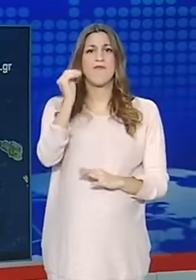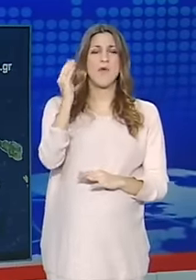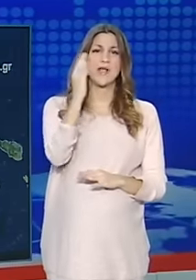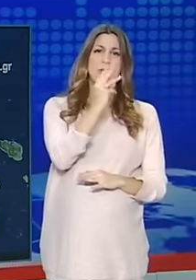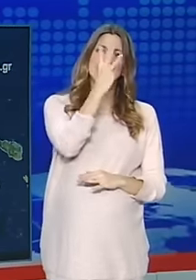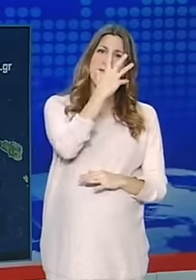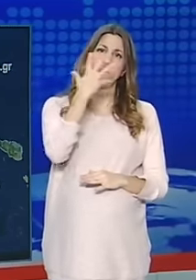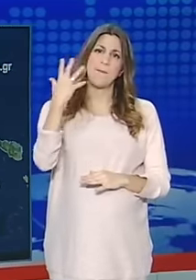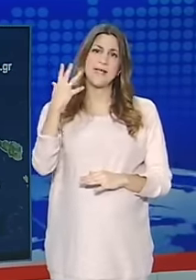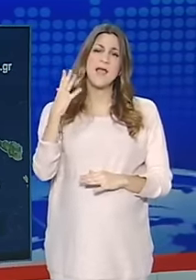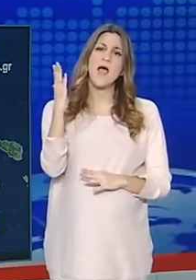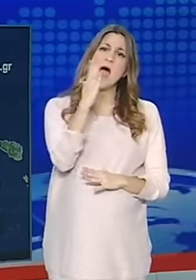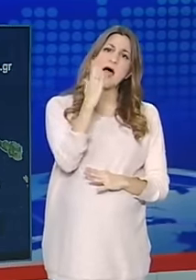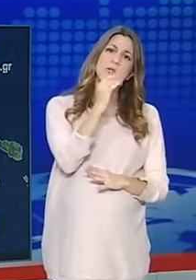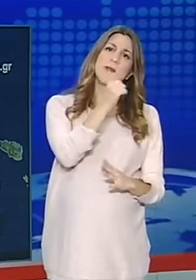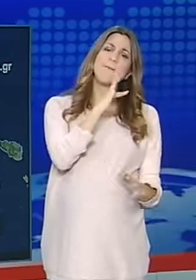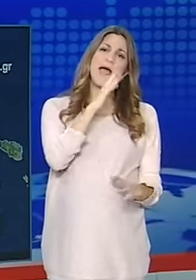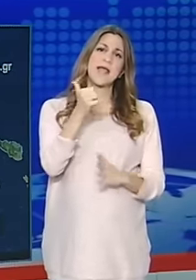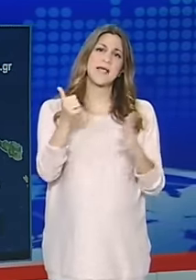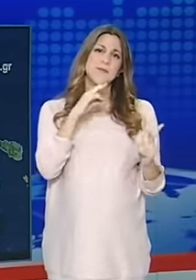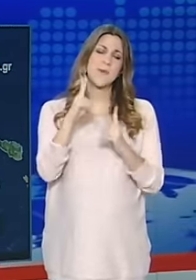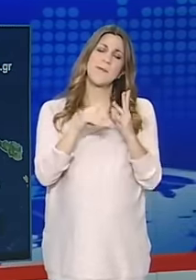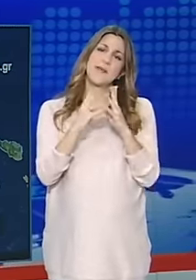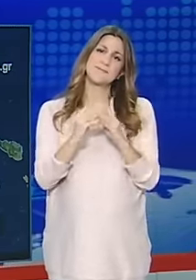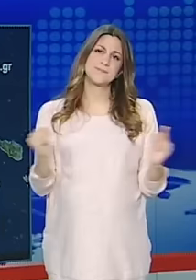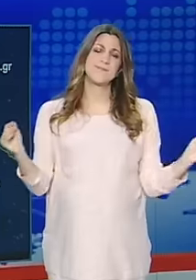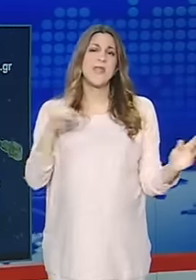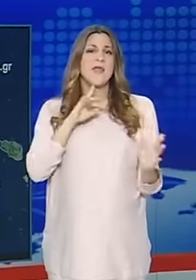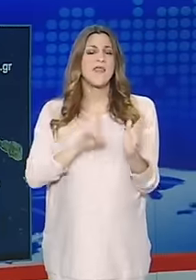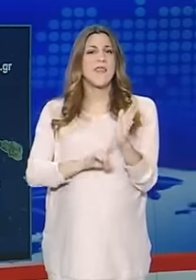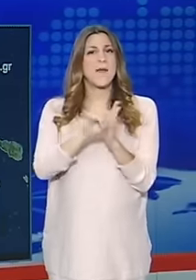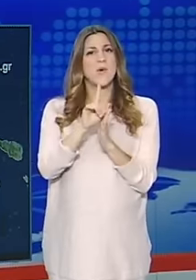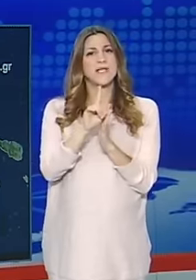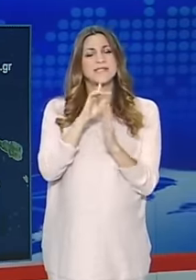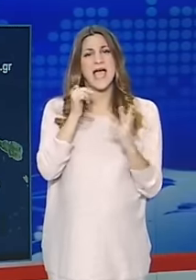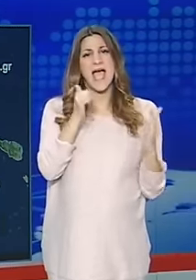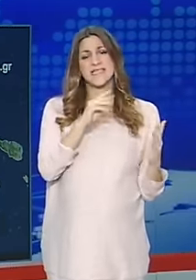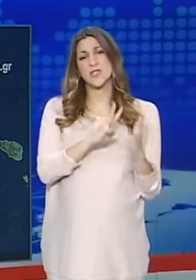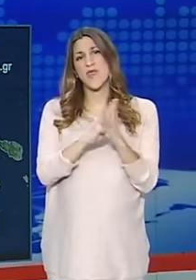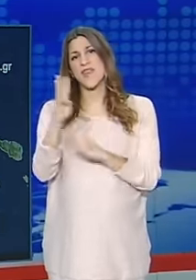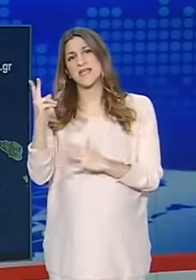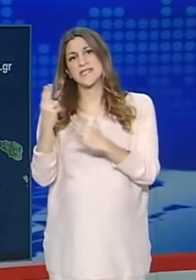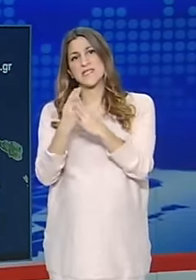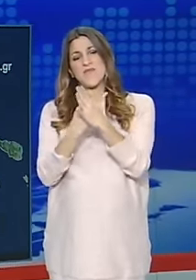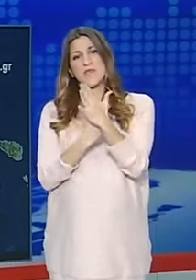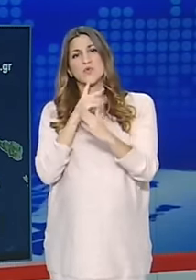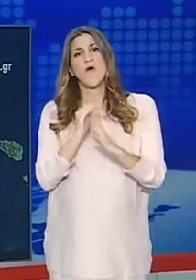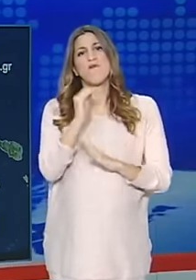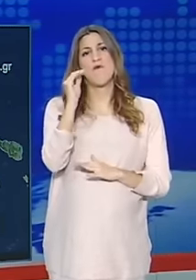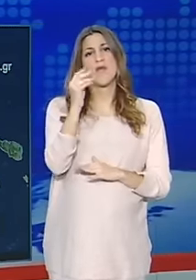με 5 και στα ανατολικά τοπικά 6 μποφόρ με βαθμία 6 ασθένηση. Η θερμοκρασία θα κυμανθεί από 6 έως 14 βαθμούς Κελσίου. Στα βόρεια θα είναι 2 με